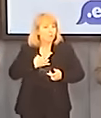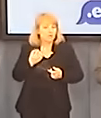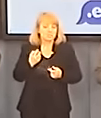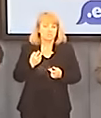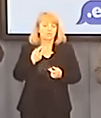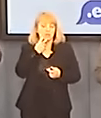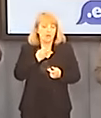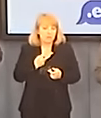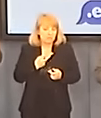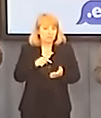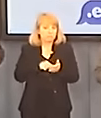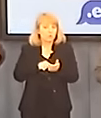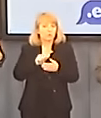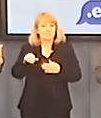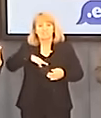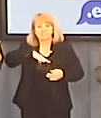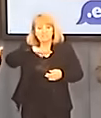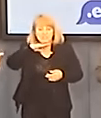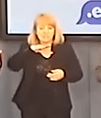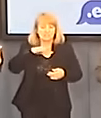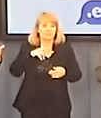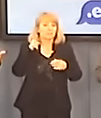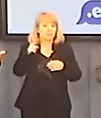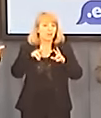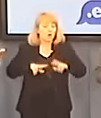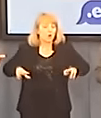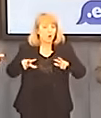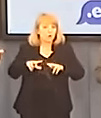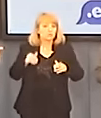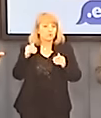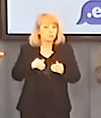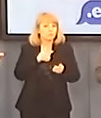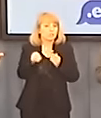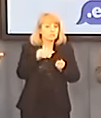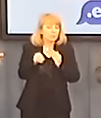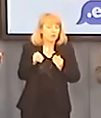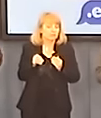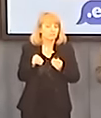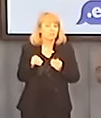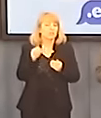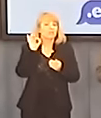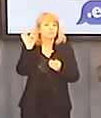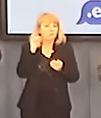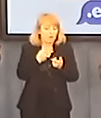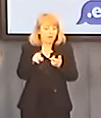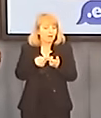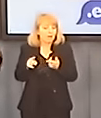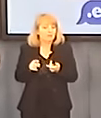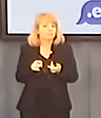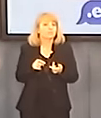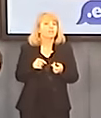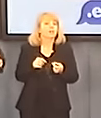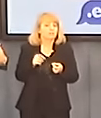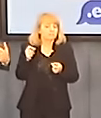wystarcza, jest na tyle to efektywne, że wystarcza na spłacanie rat kredytowych. Krótko mówiąc, człowiek się wprowadza do